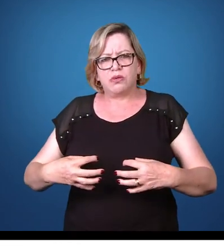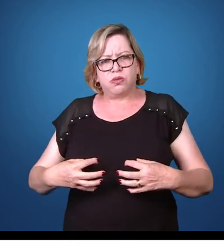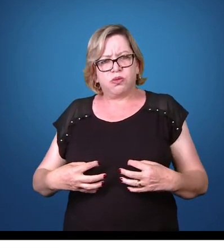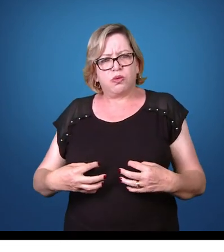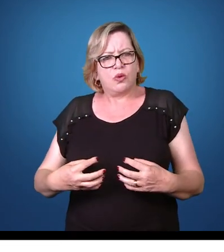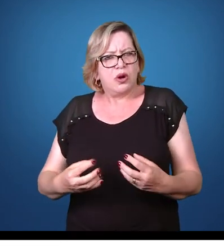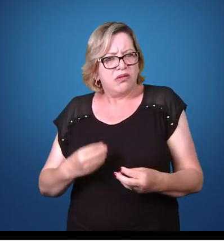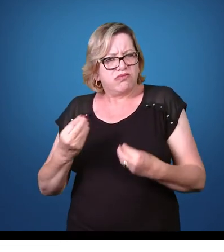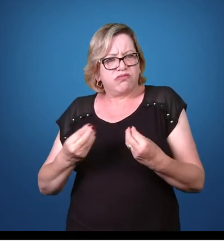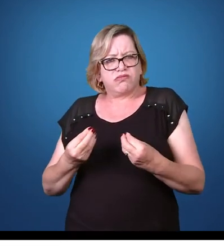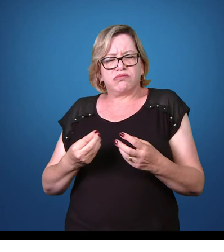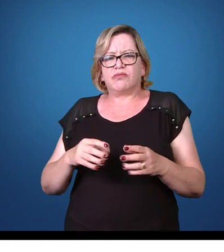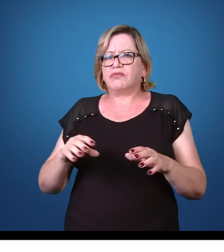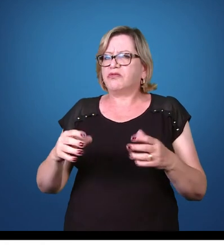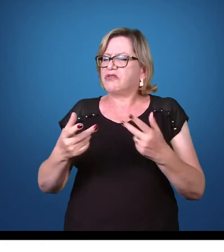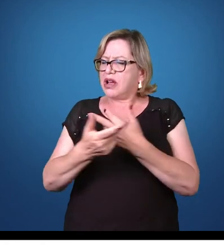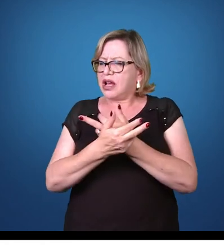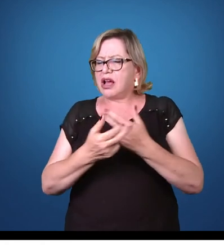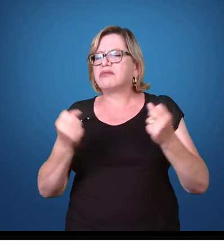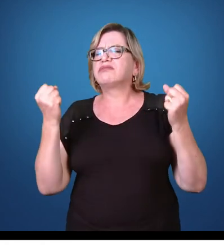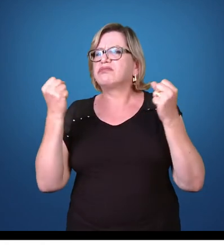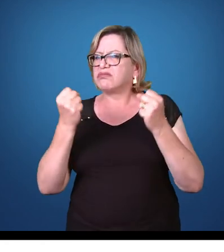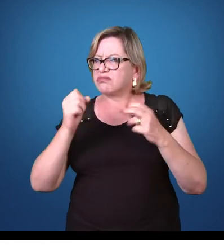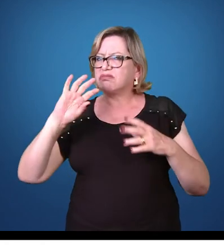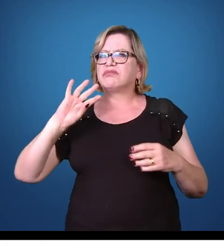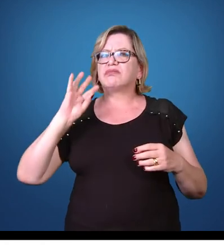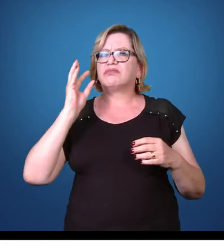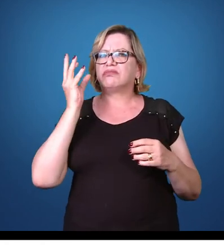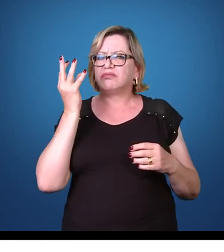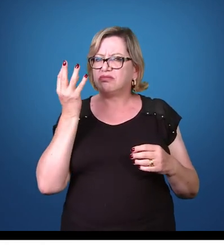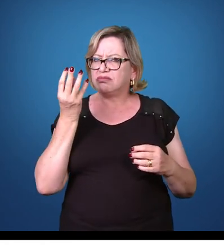sintomas agravantes esses